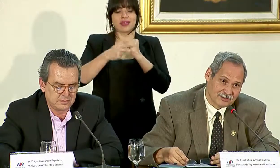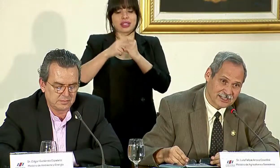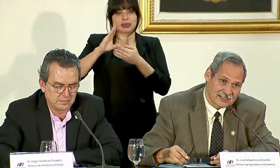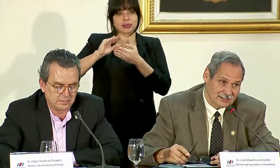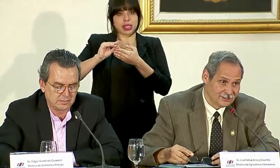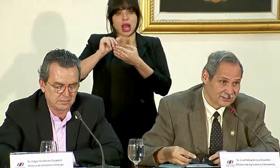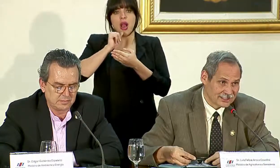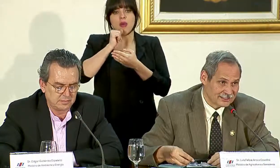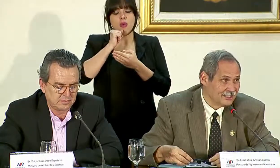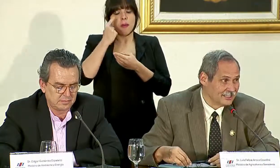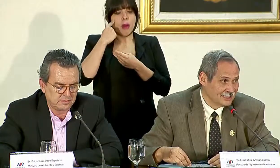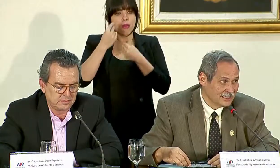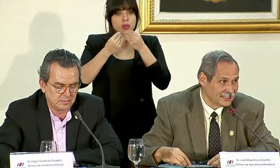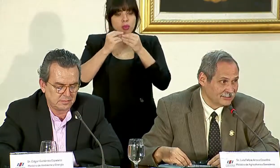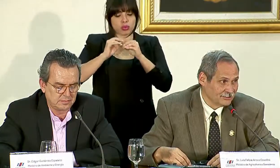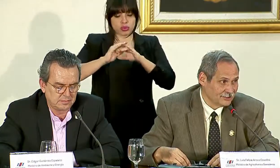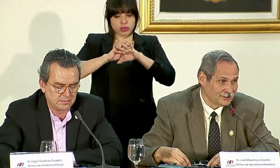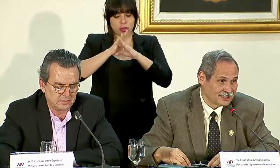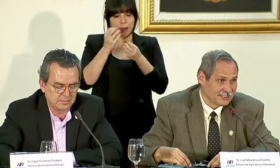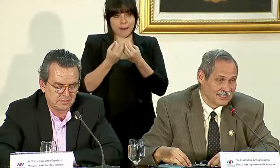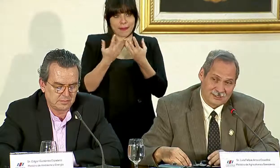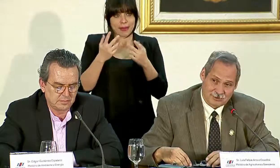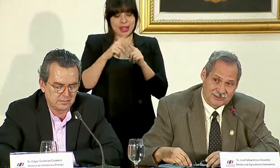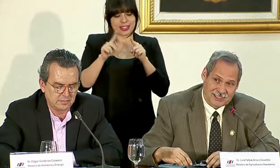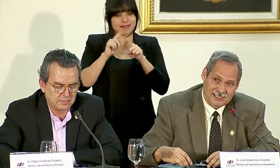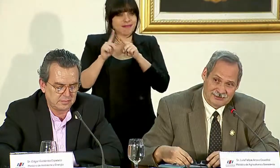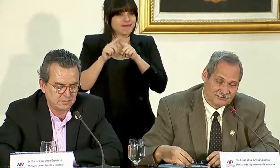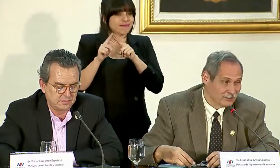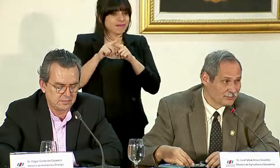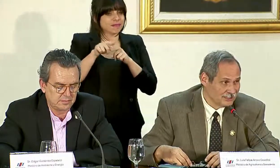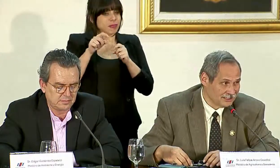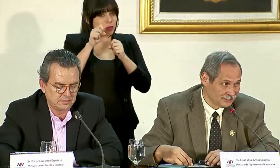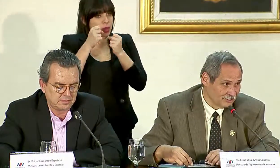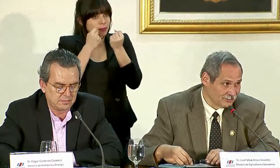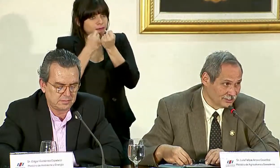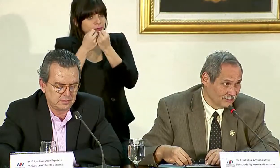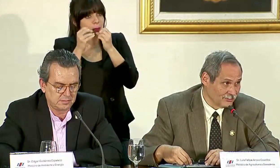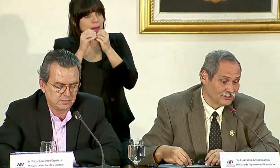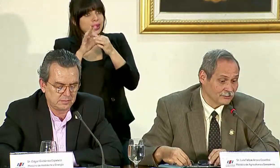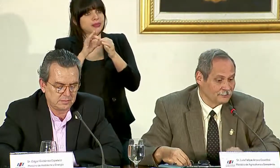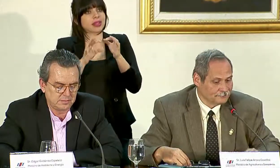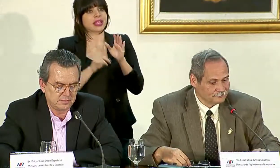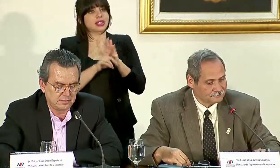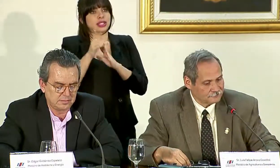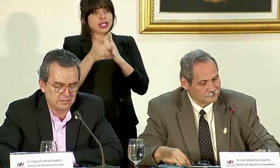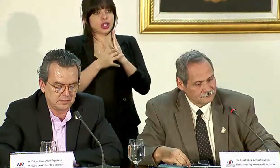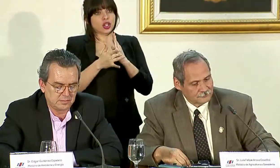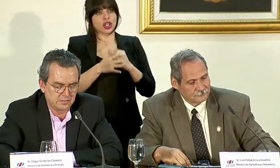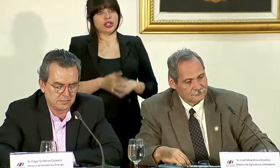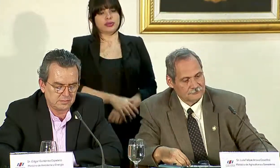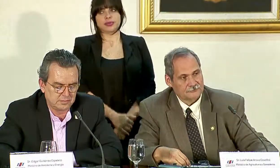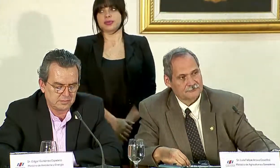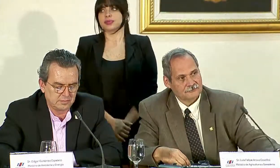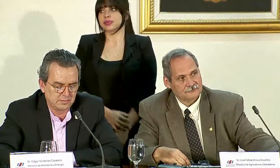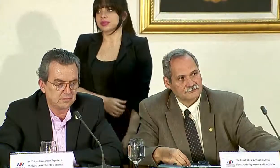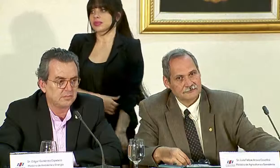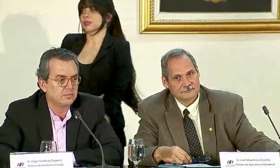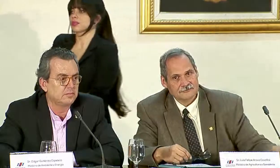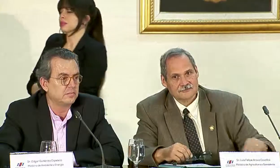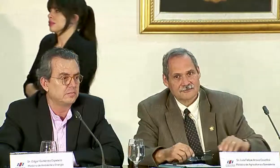producción de forraje, y otras técnicas novedosas, apostarle un poco al desarrollo tecnológico. Aldo Mora.